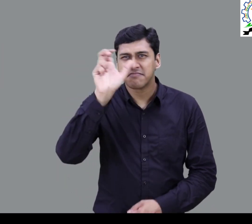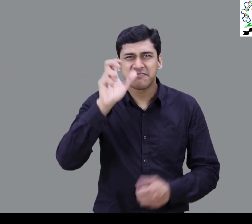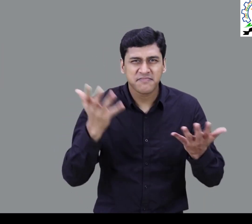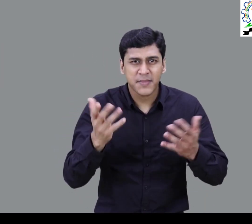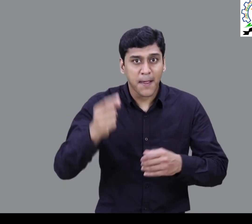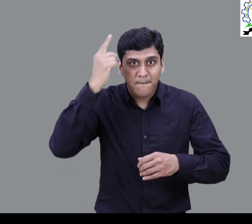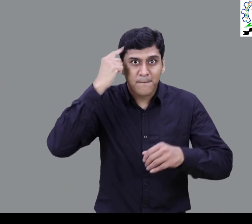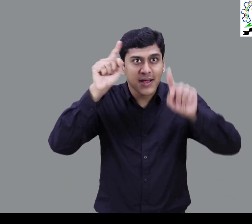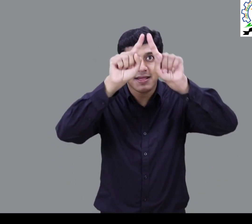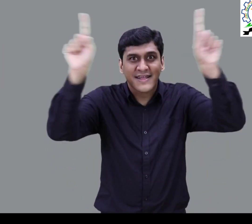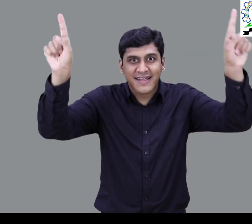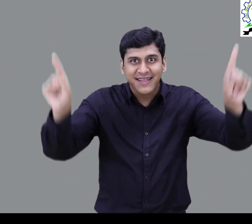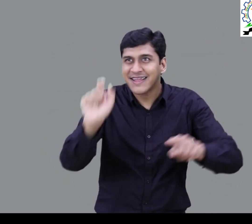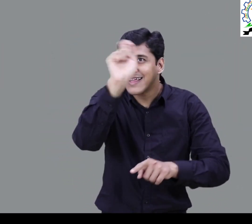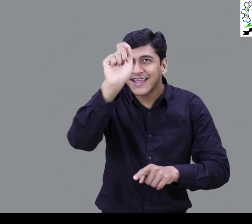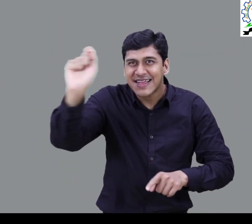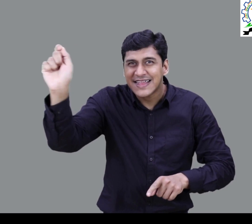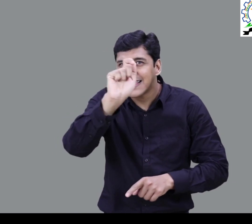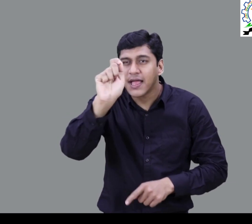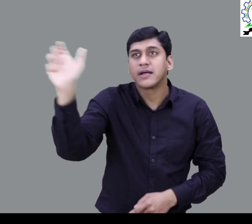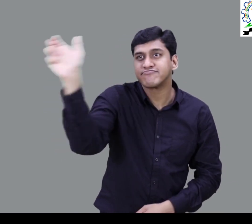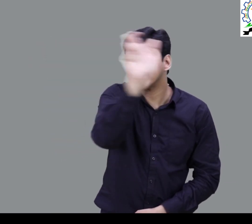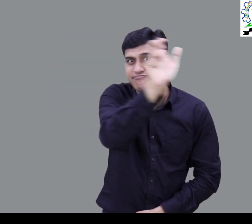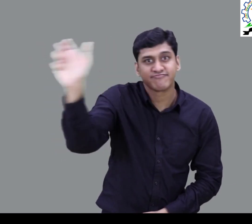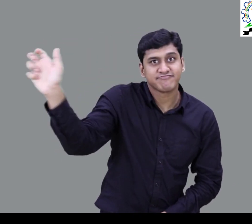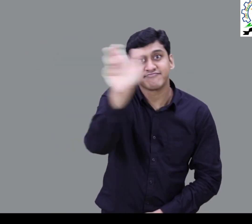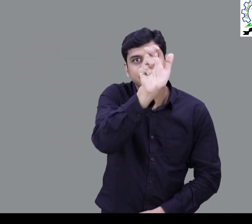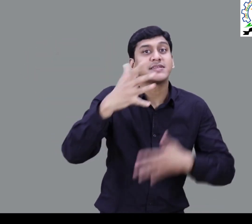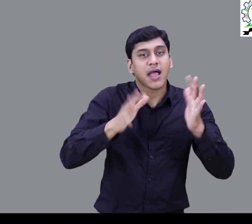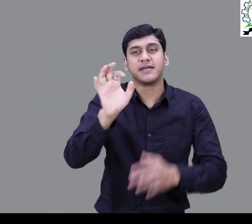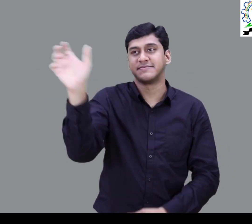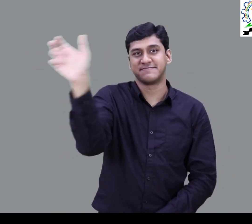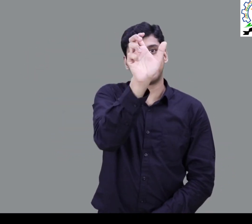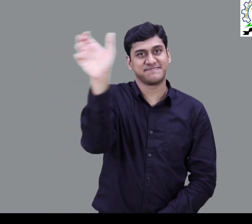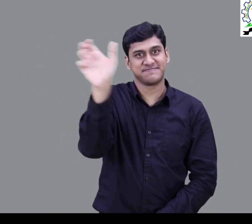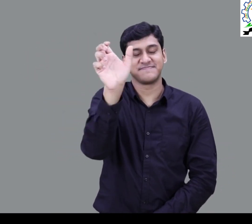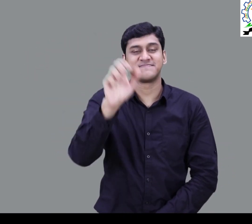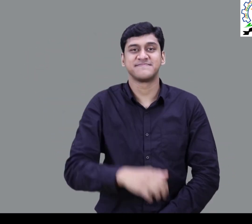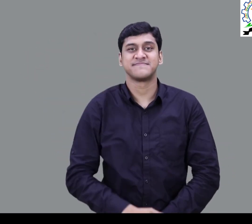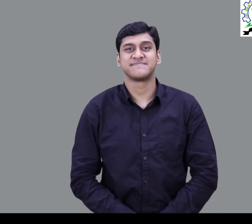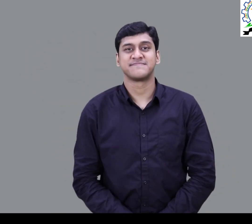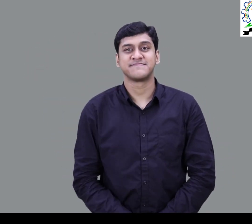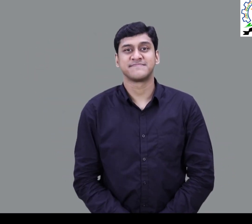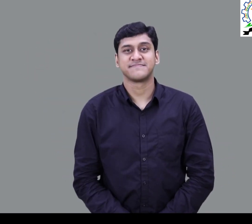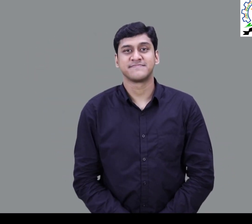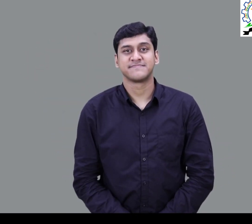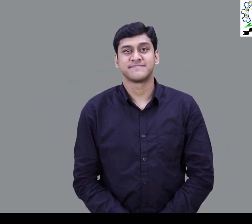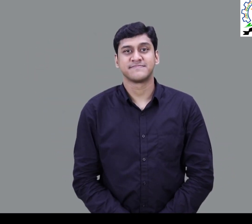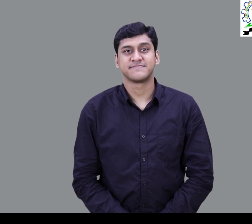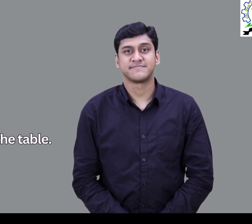Duster का संकेत ऐसा इसलिए क्योंकि Blackboard पर लिखी हुई चीजों को मिटाने के लिए Duster का प्रियोग किया जाता है इसलिए